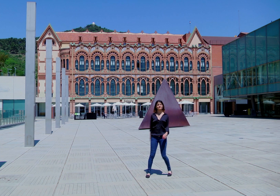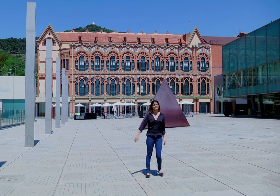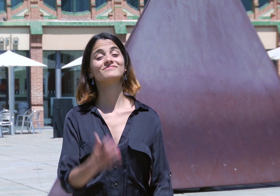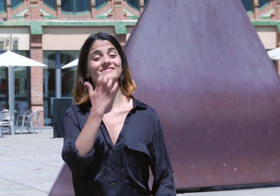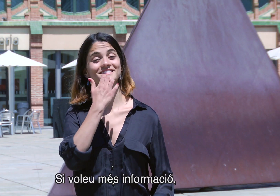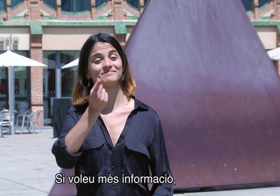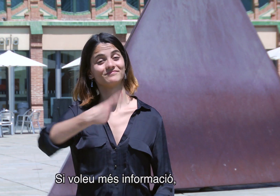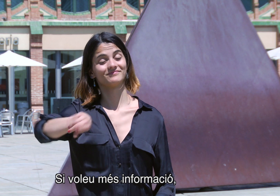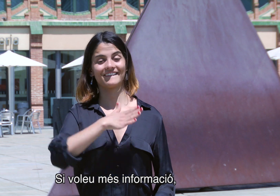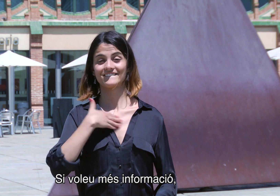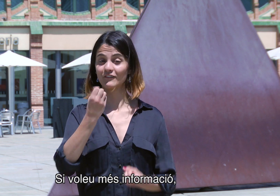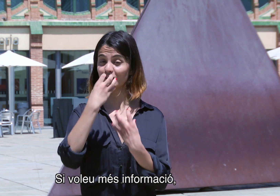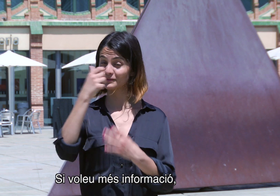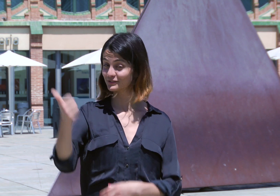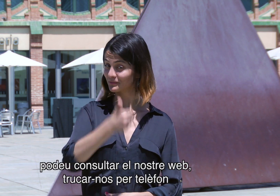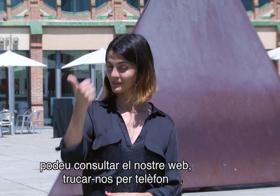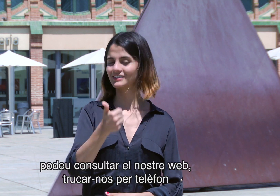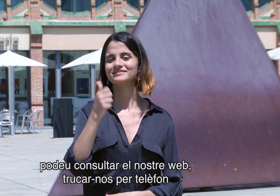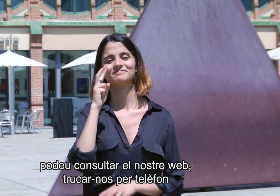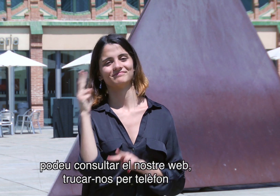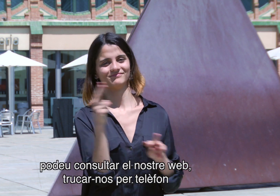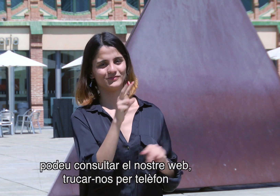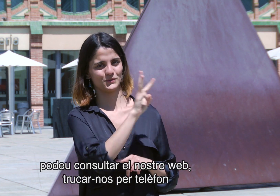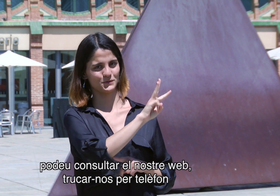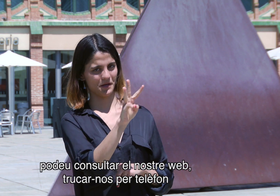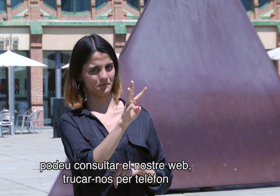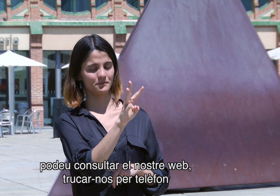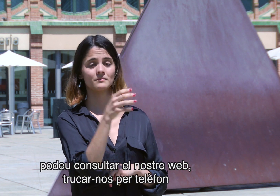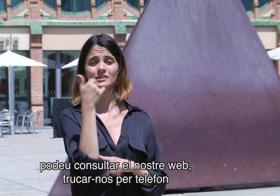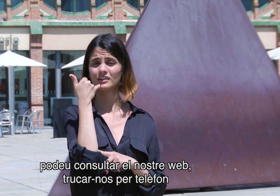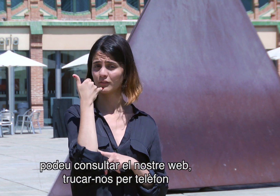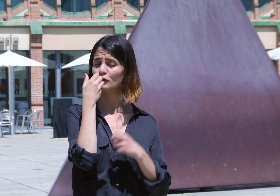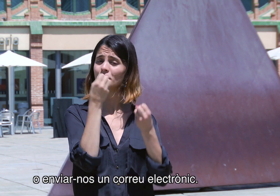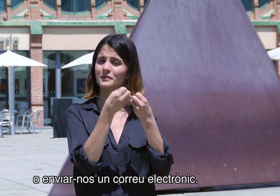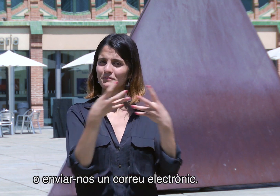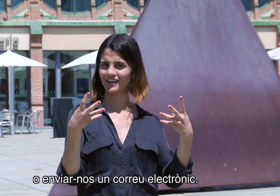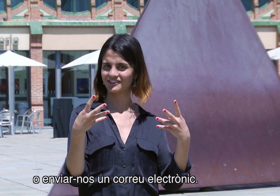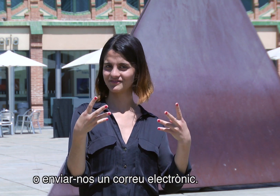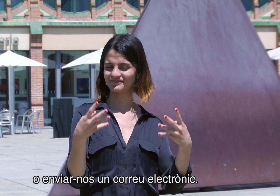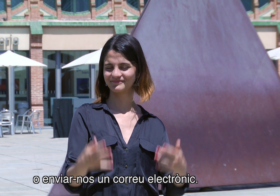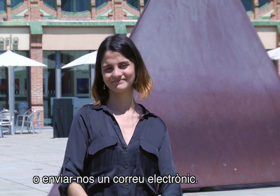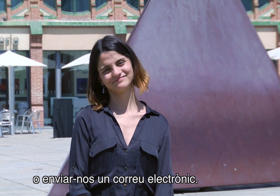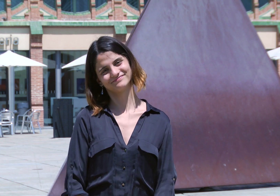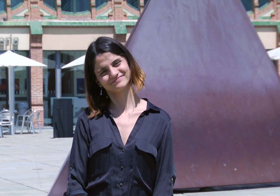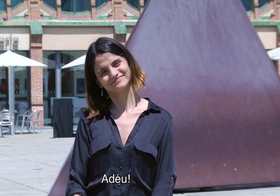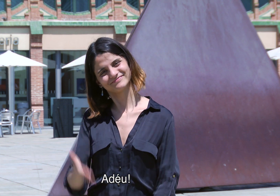Si voleu més informació, podeu consultar el nostre web, trucar-nos per telèfon o enviar-nos un correu electrònic.